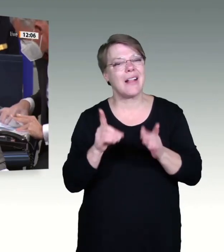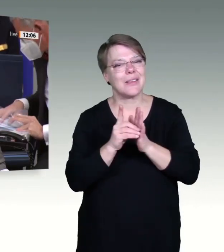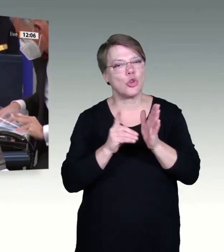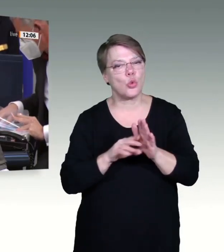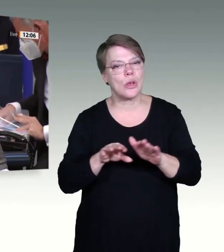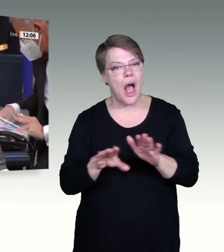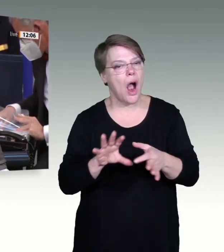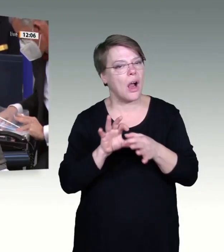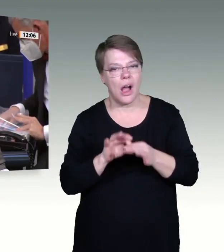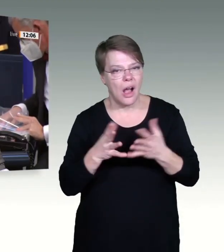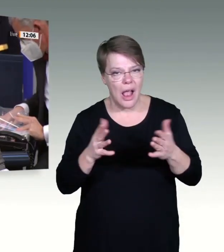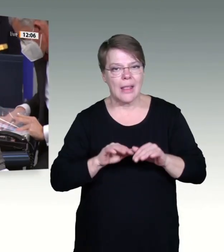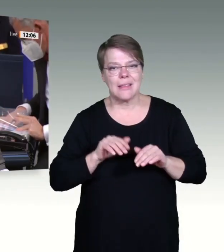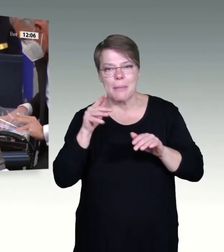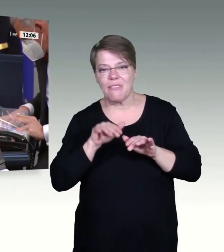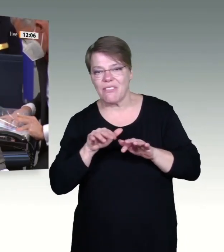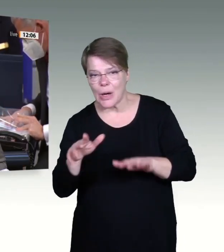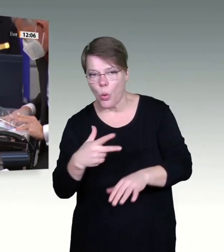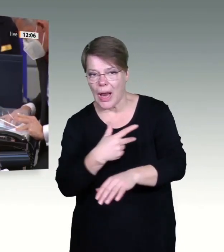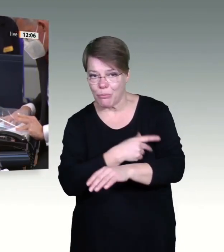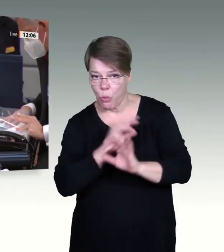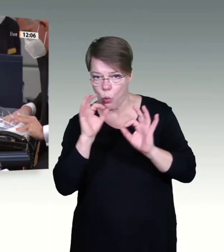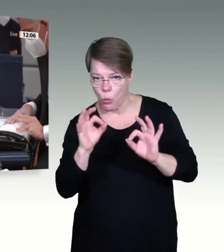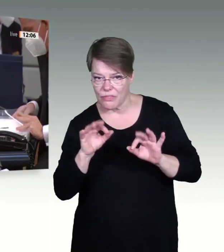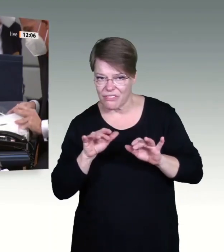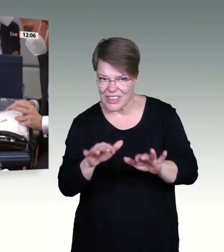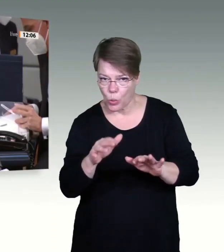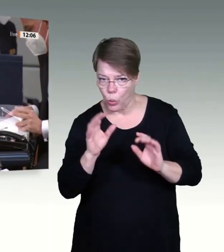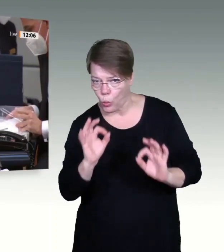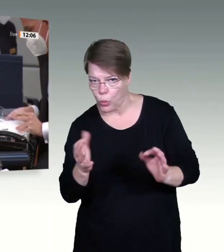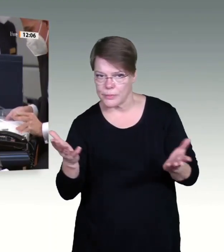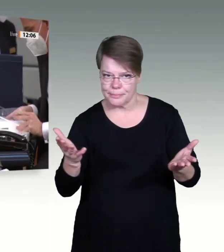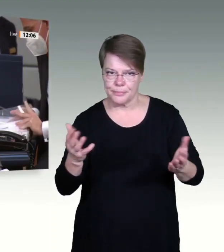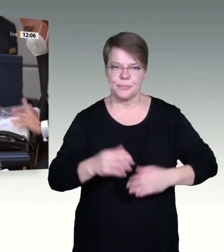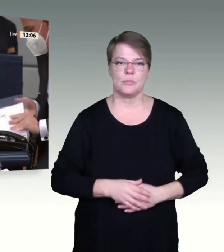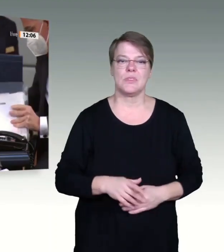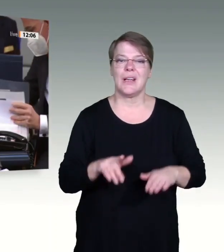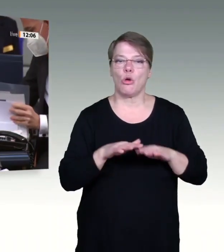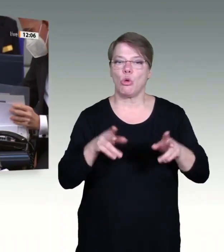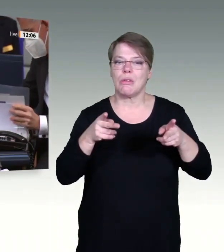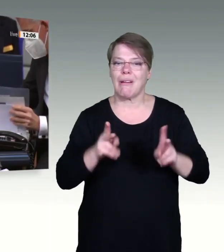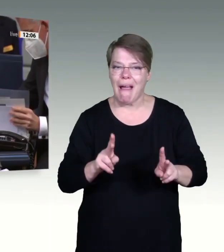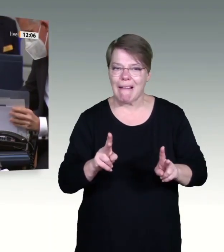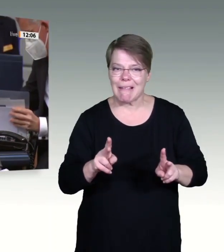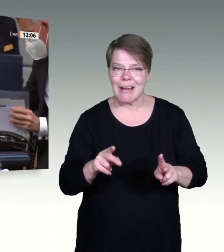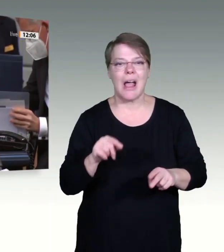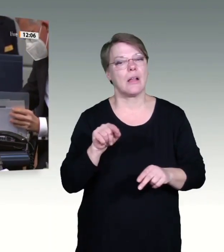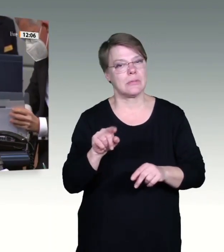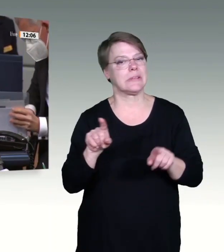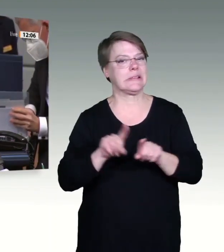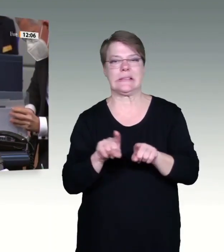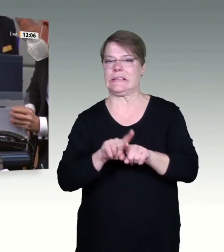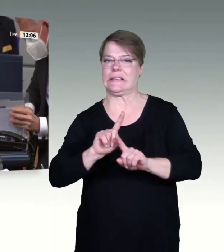Für die heutige Aussprache haben die Fraktionen mehrheitlich eine Dauer von 67 Minuten vorgesehen.